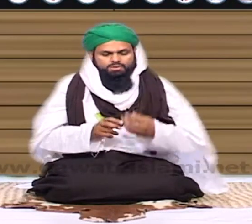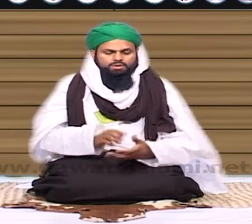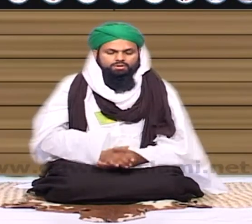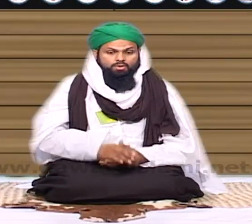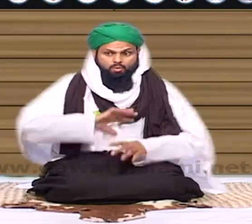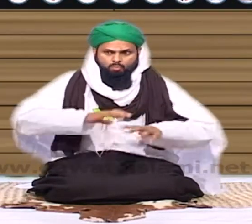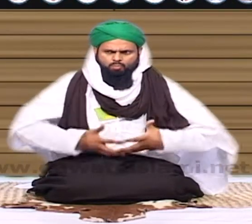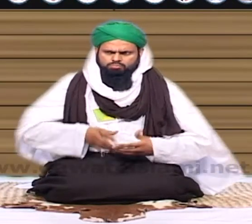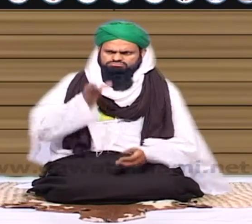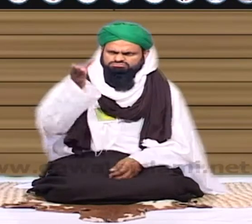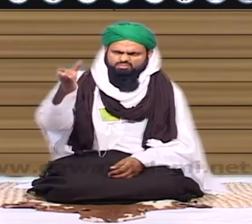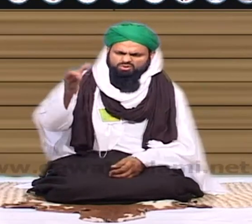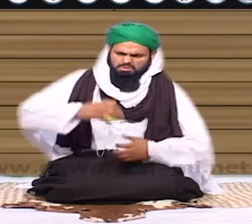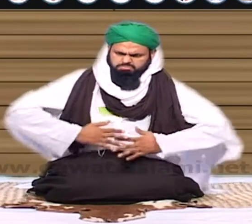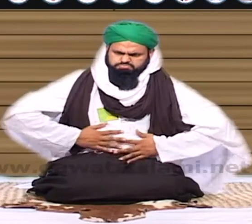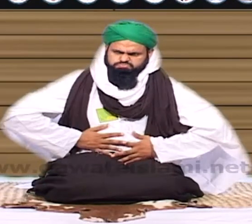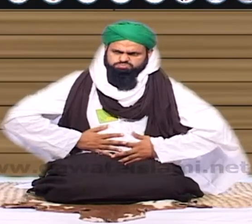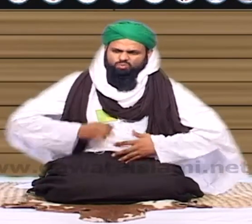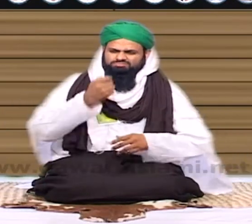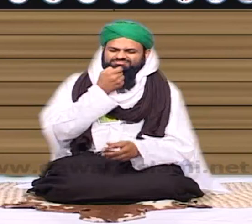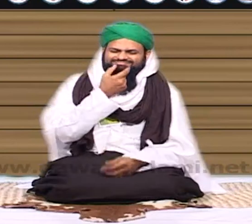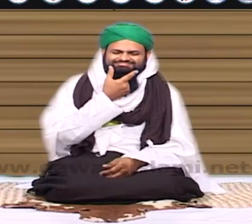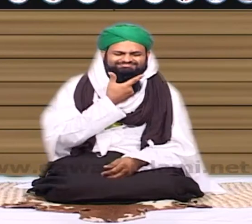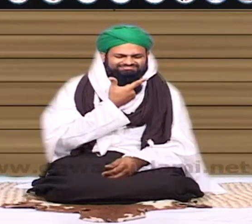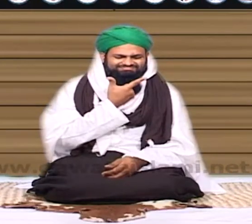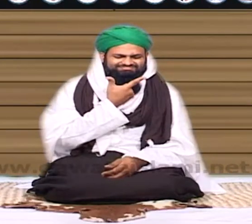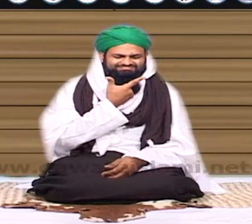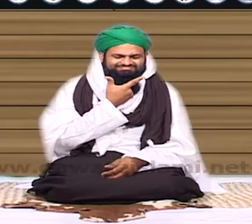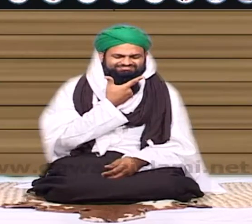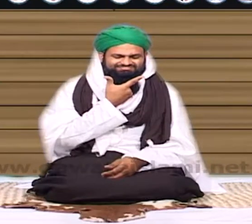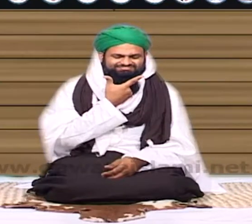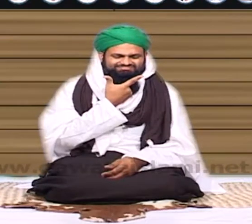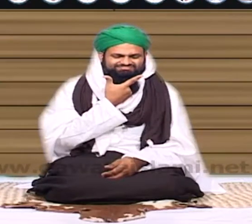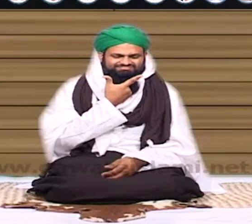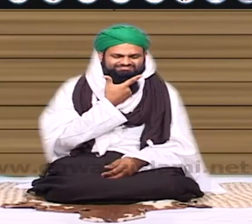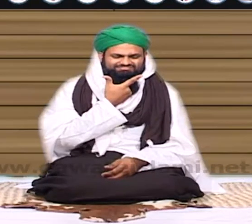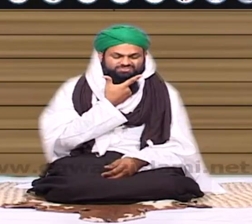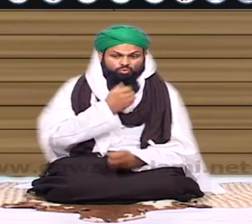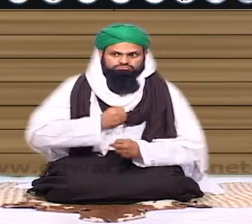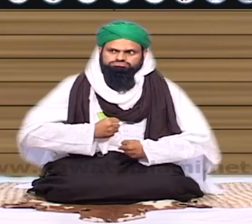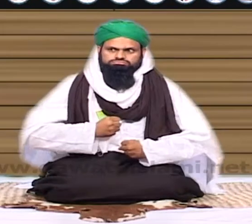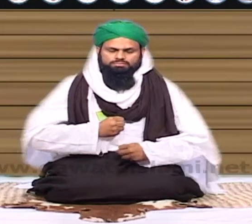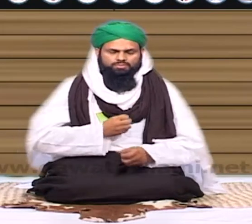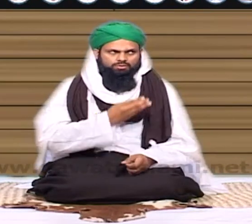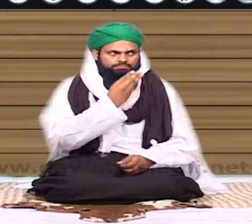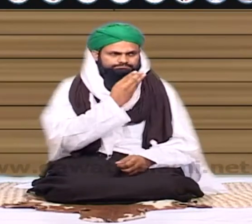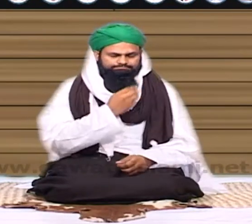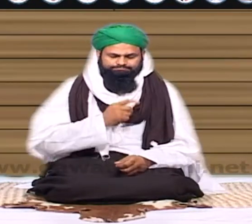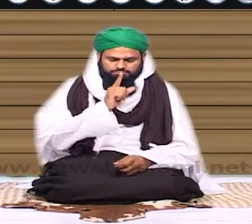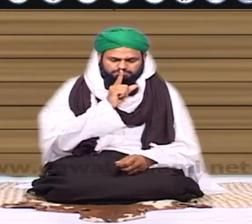کو اگر آپ مذاہ پورانے کی انداز میں کہیں گے وہ موٹے وہ بھی ہسے گا آپ کے ساتھ کیونکہ آپ کا روح اچھا ہے